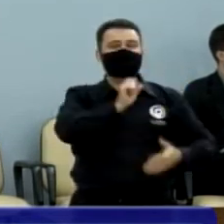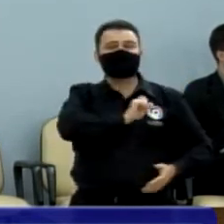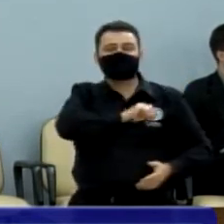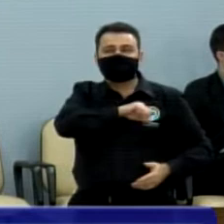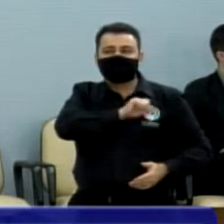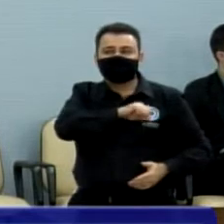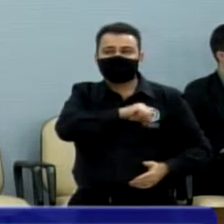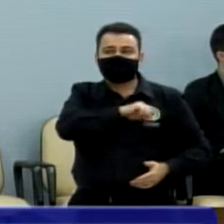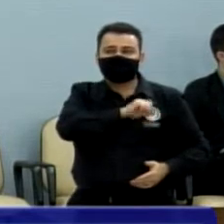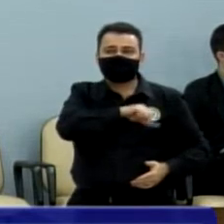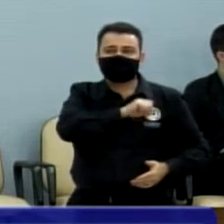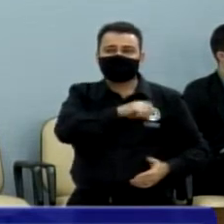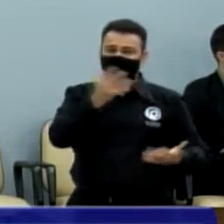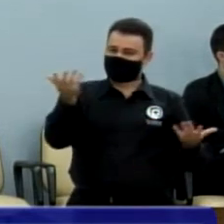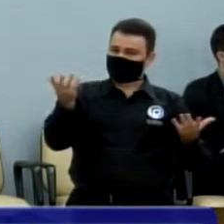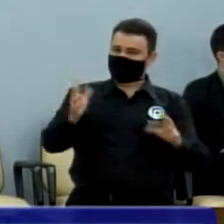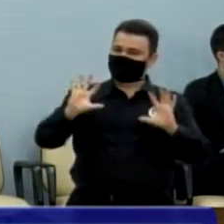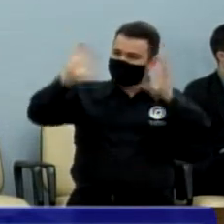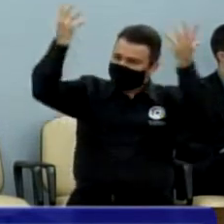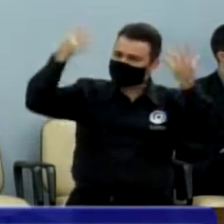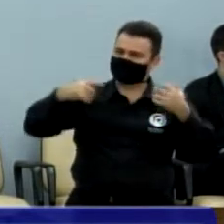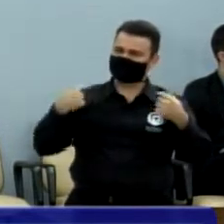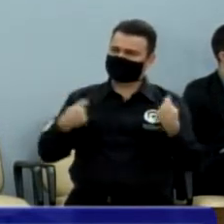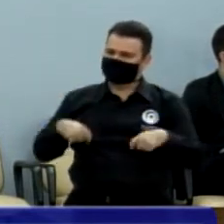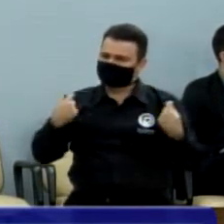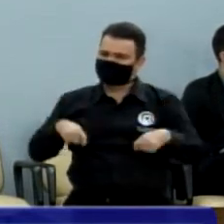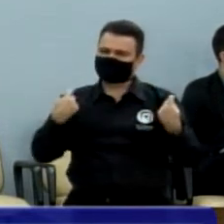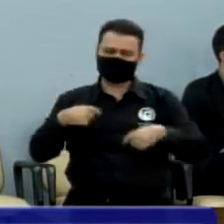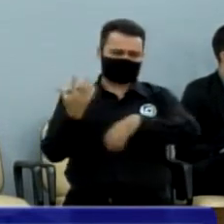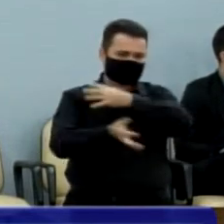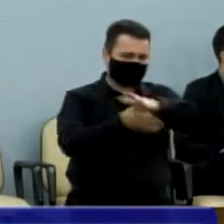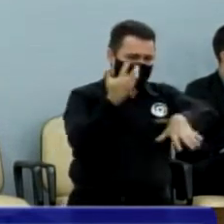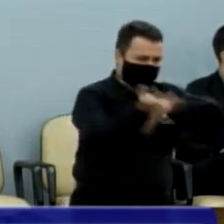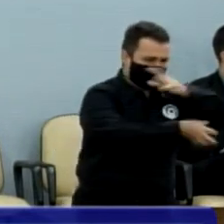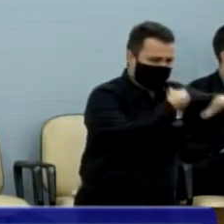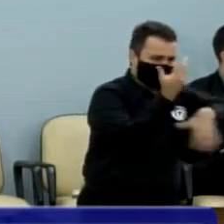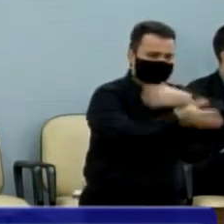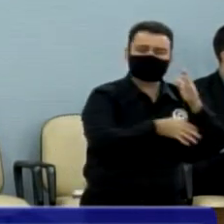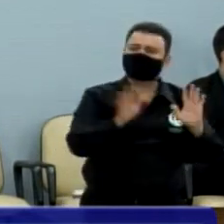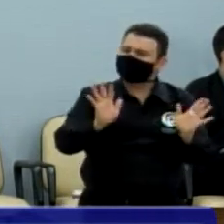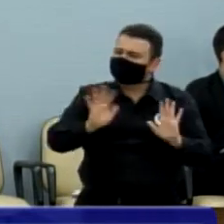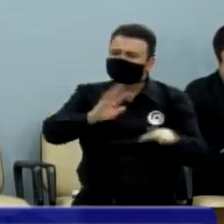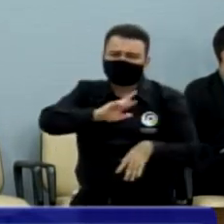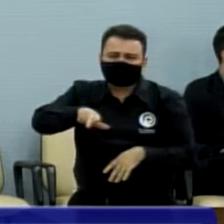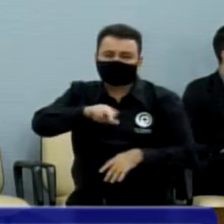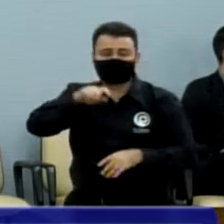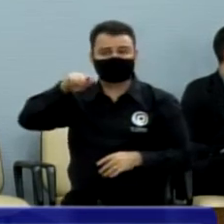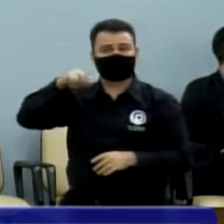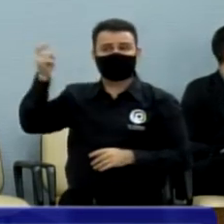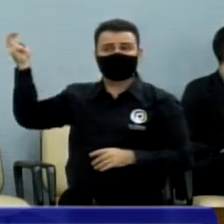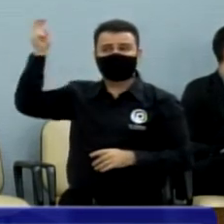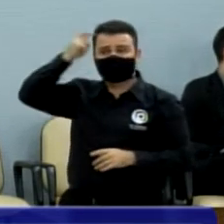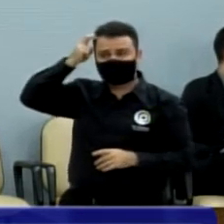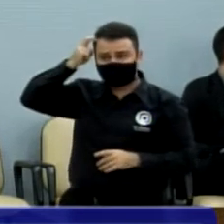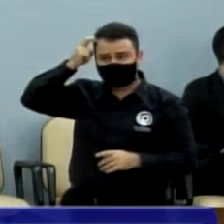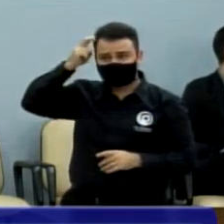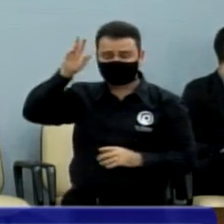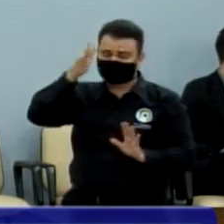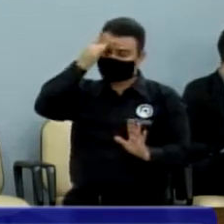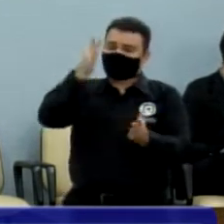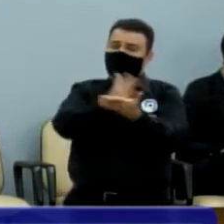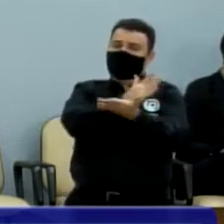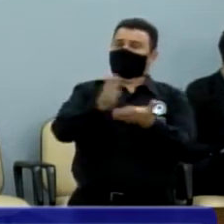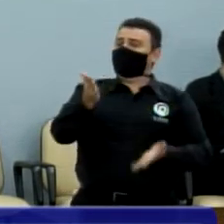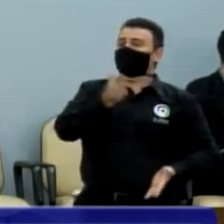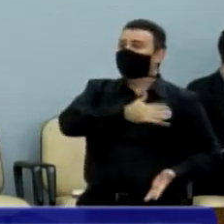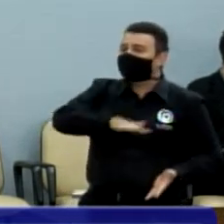que investir em saúde, tem que investir nisso, não em bagunça. Carnaval não é bagunça, carnaval é cultura. Até mesmo para quem não gosta,